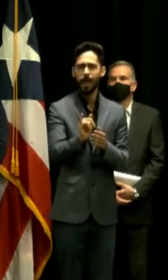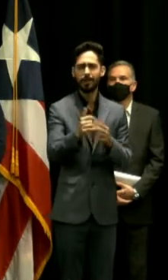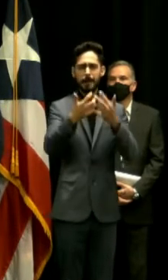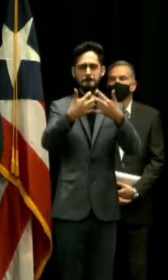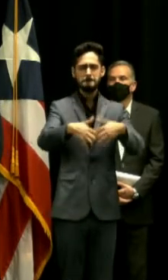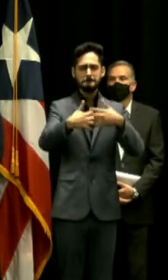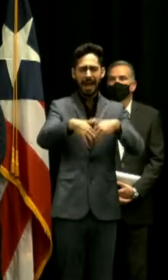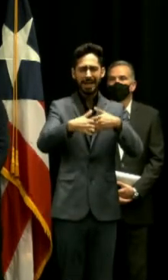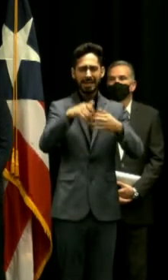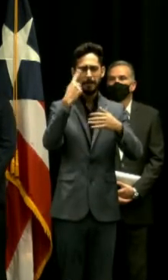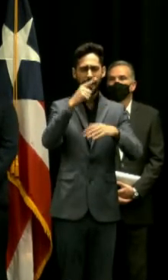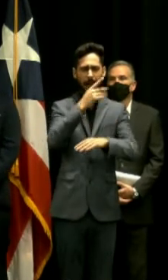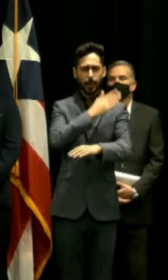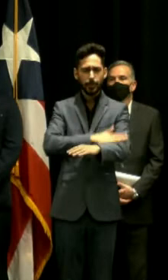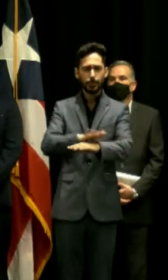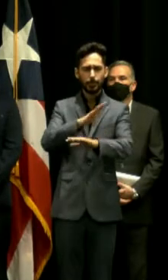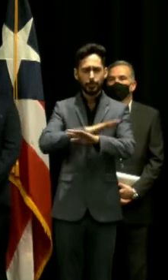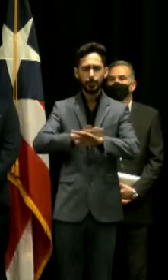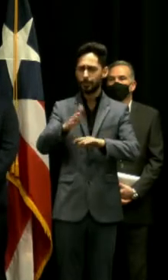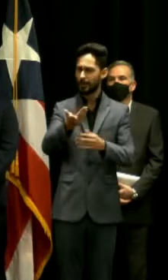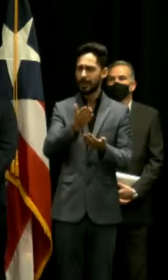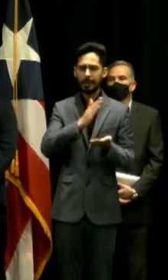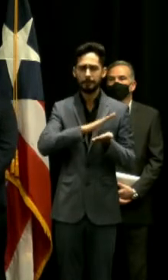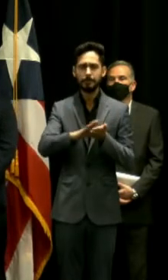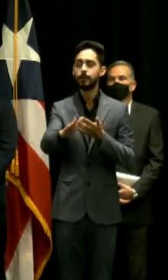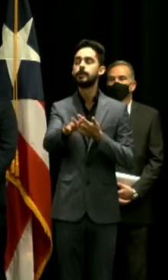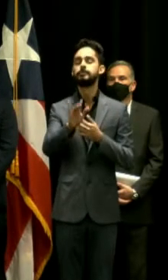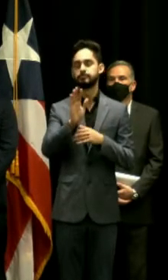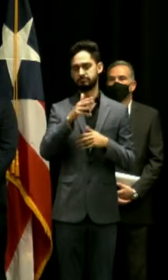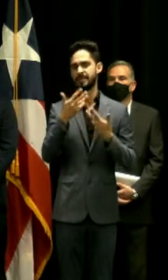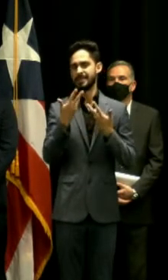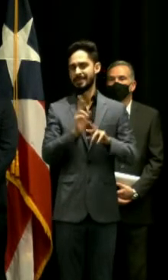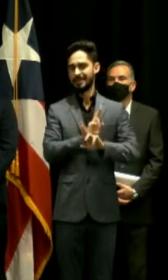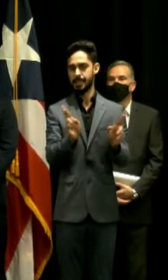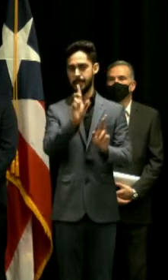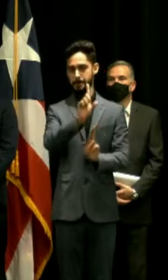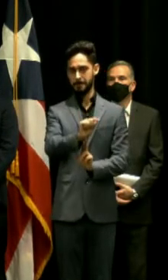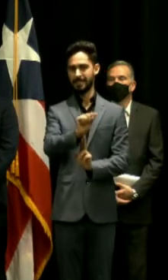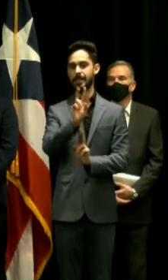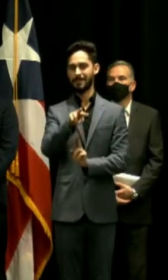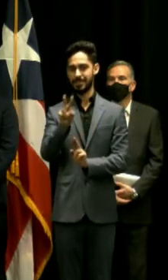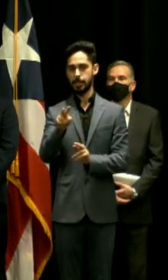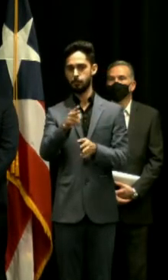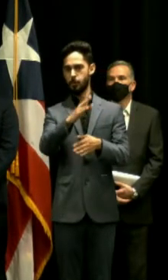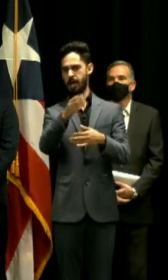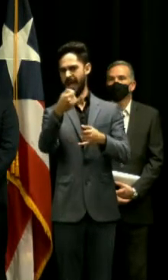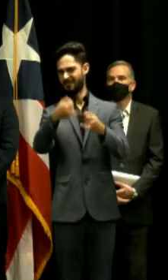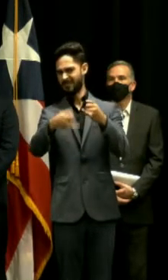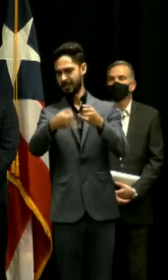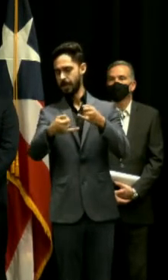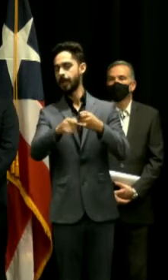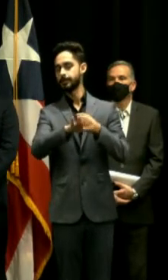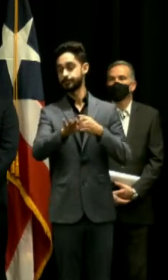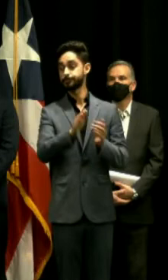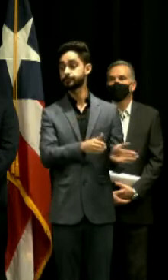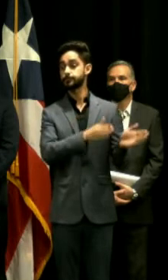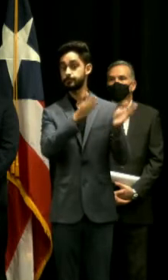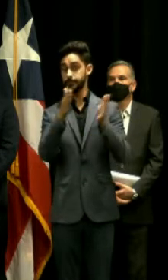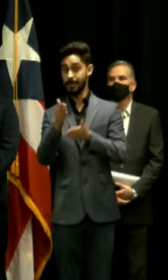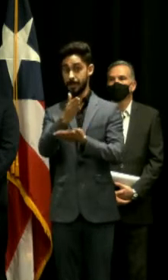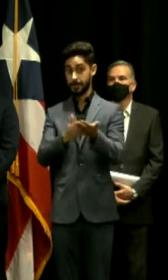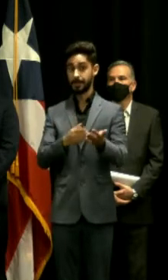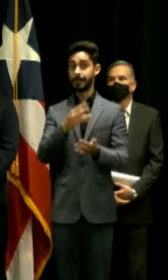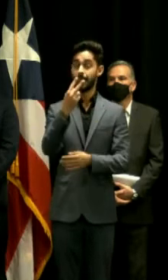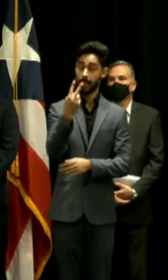a toda la facilidad van a estar listos a final del 2022 la fase 2 que esa ya incluye la sala de